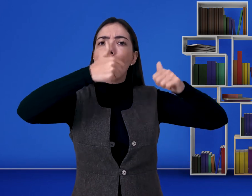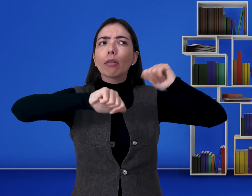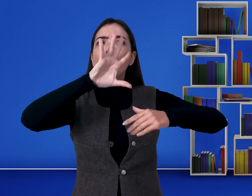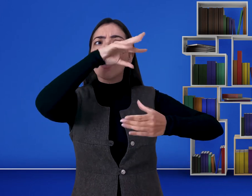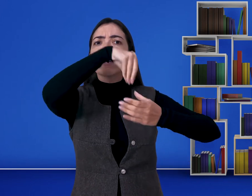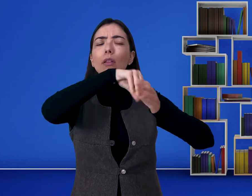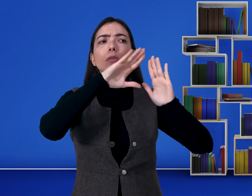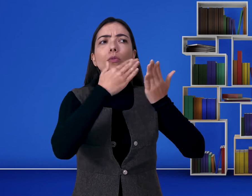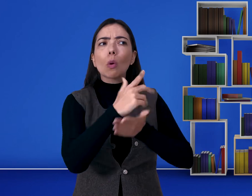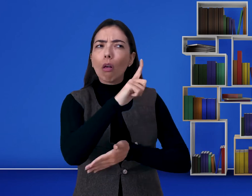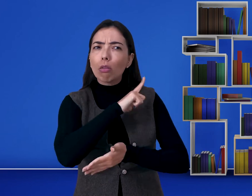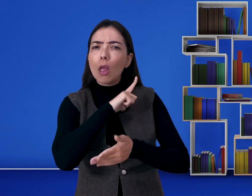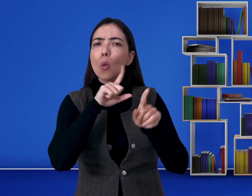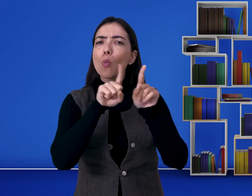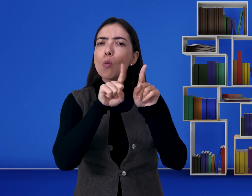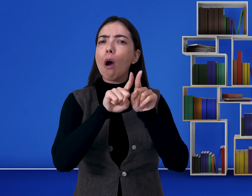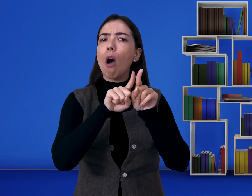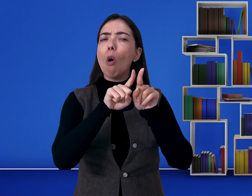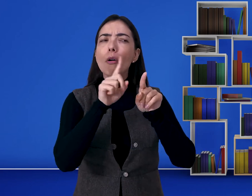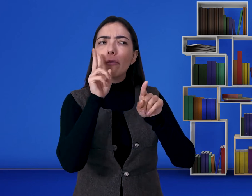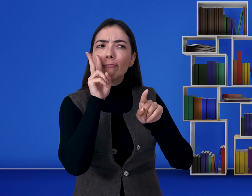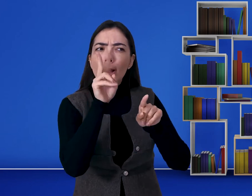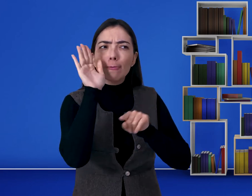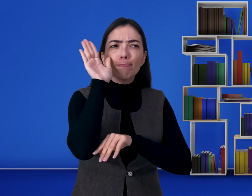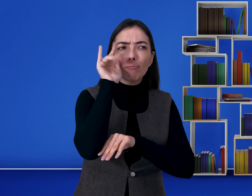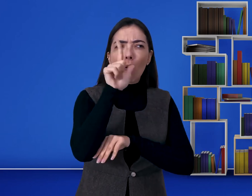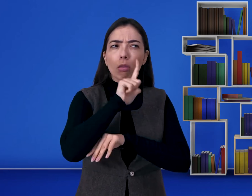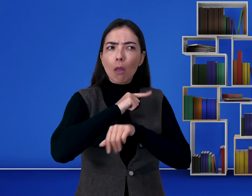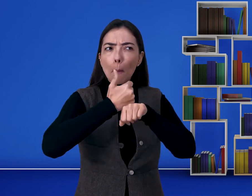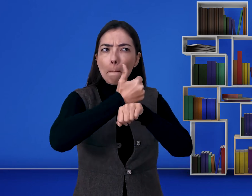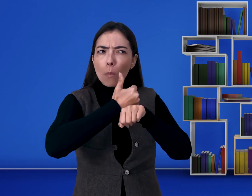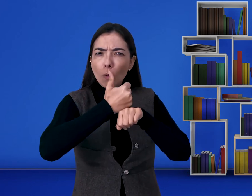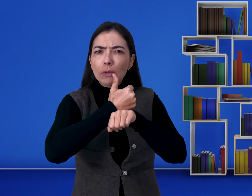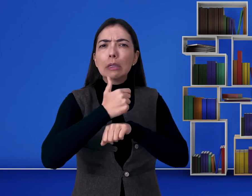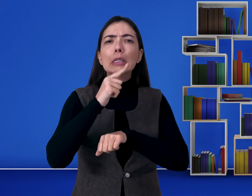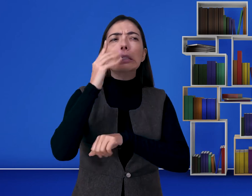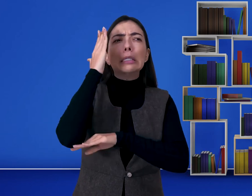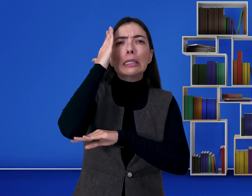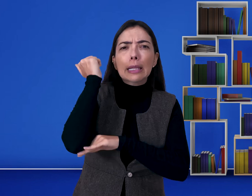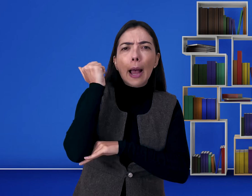avaliação para ver se realmente essas escolas possuem profissionais capacitados,